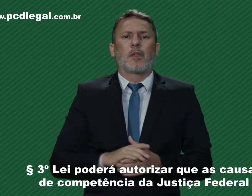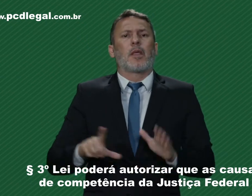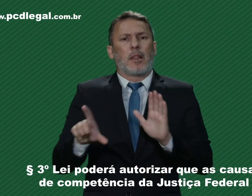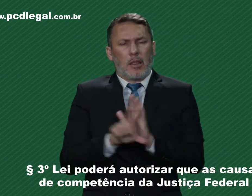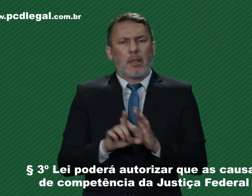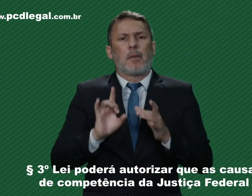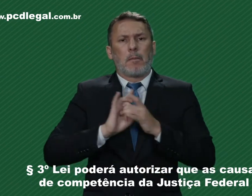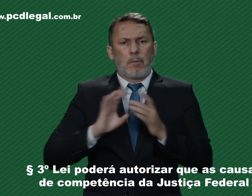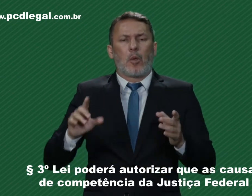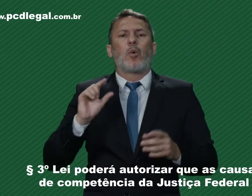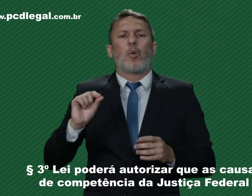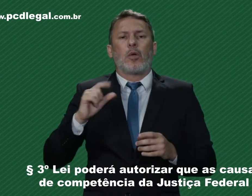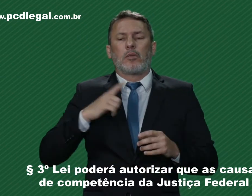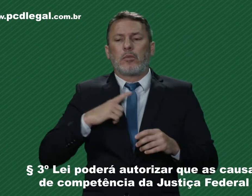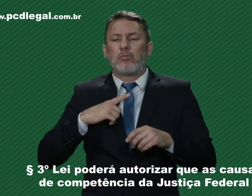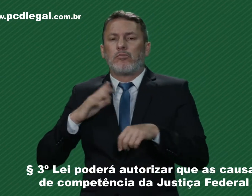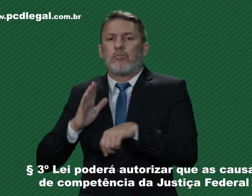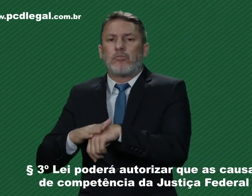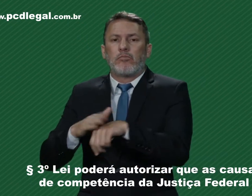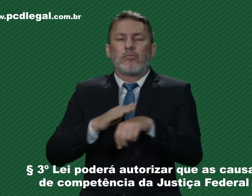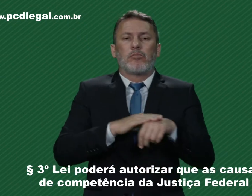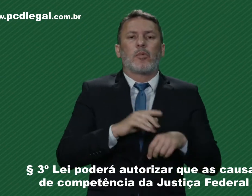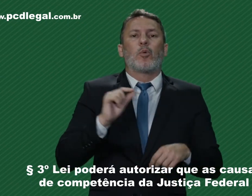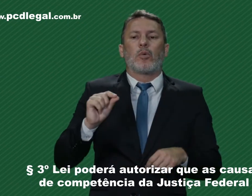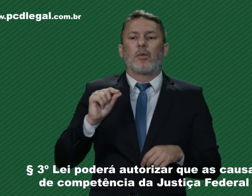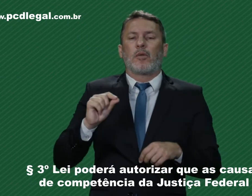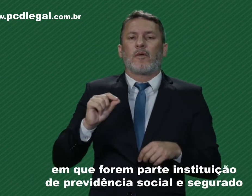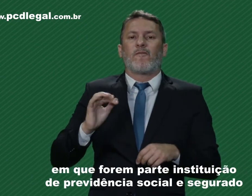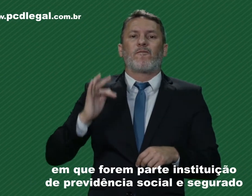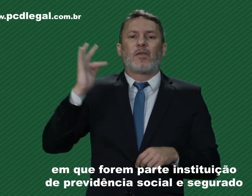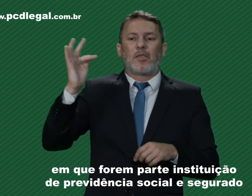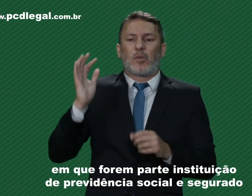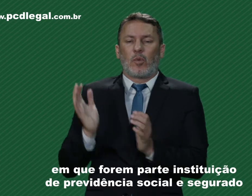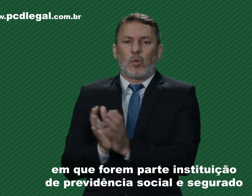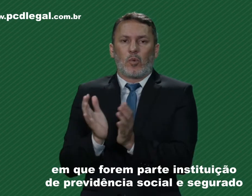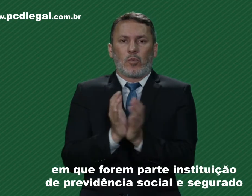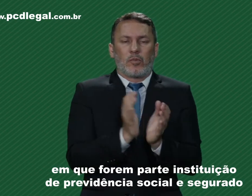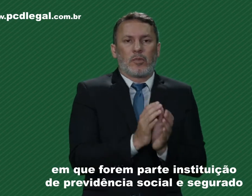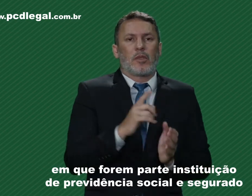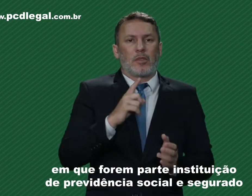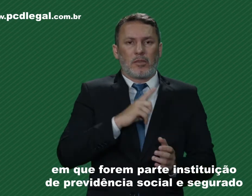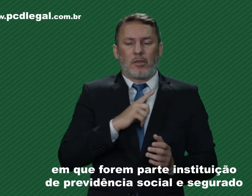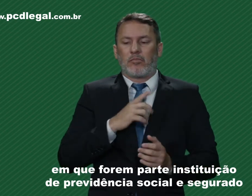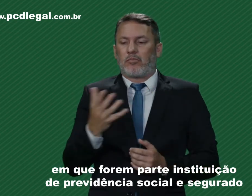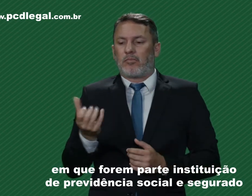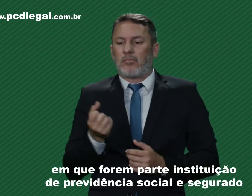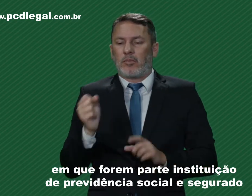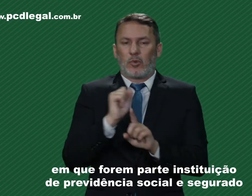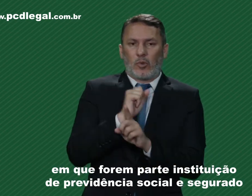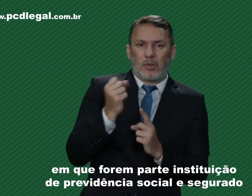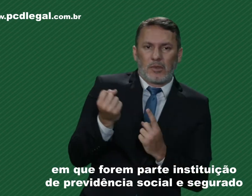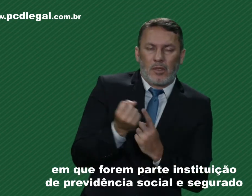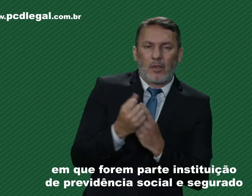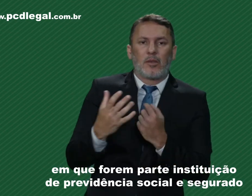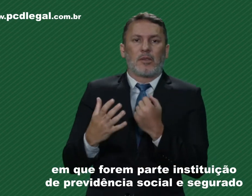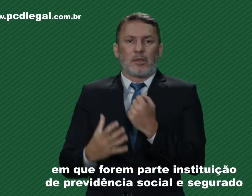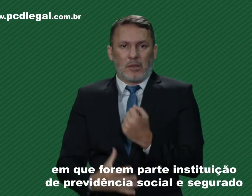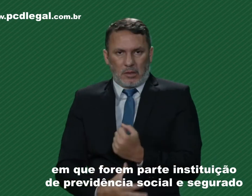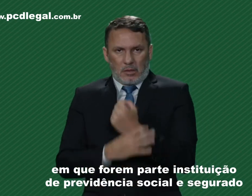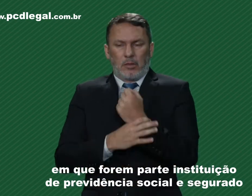autorizar que as causas de competência da Justiça Federal em que forem parte instituição de Previdência Social e Segurado